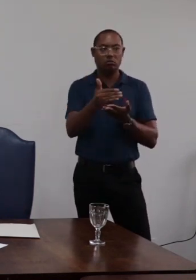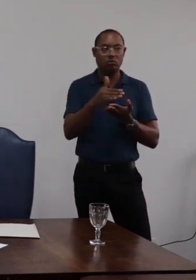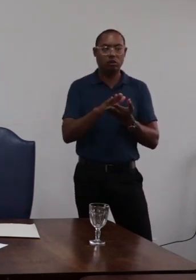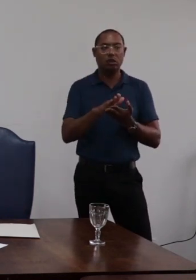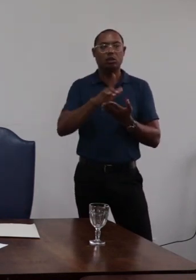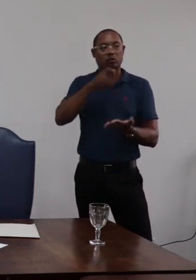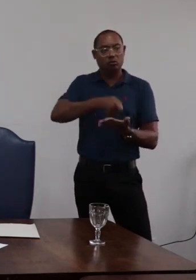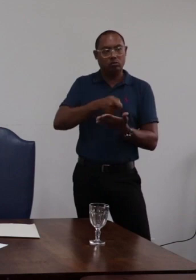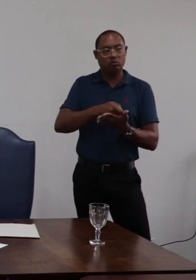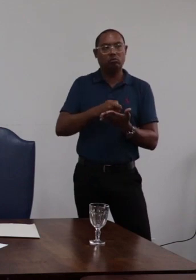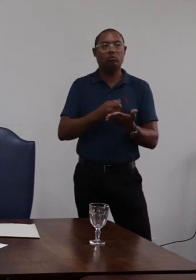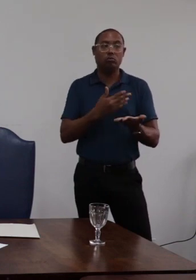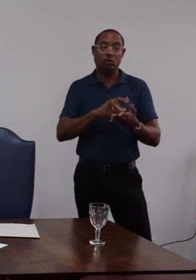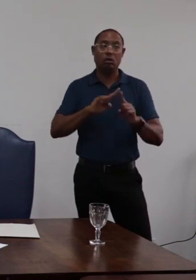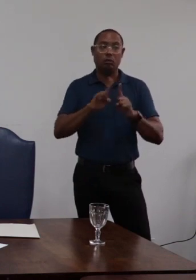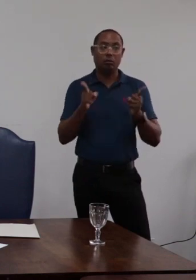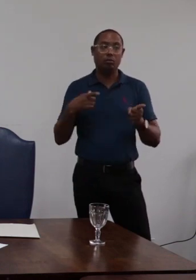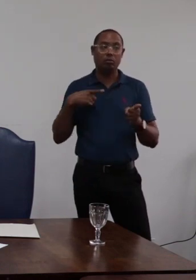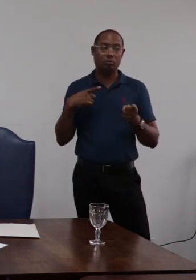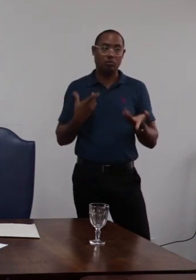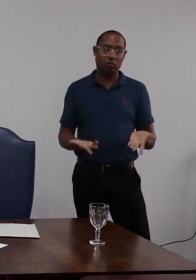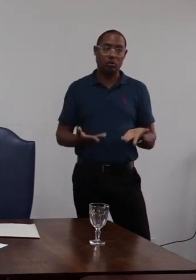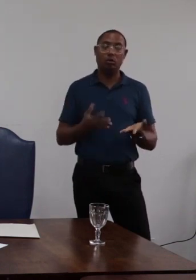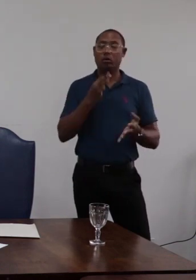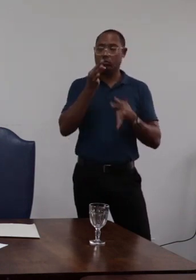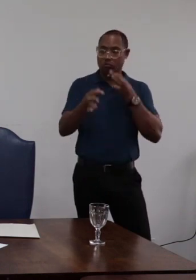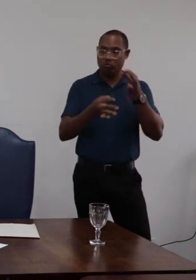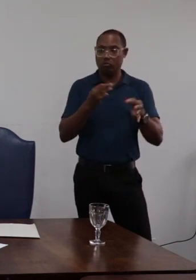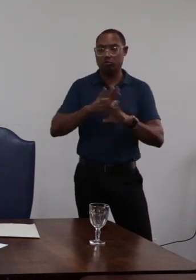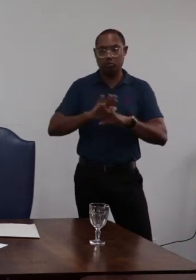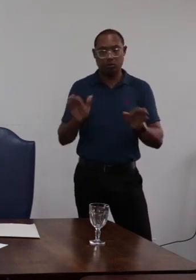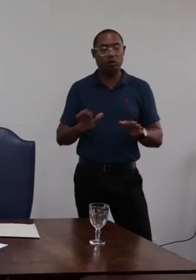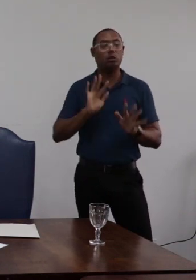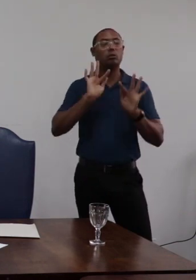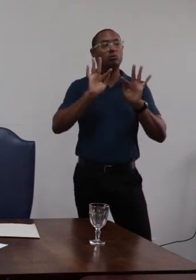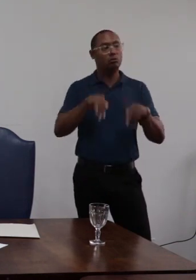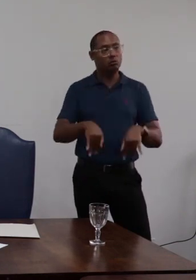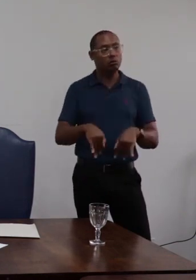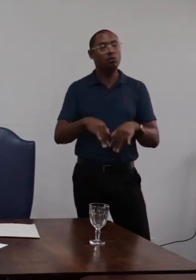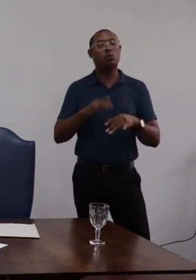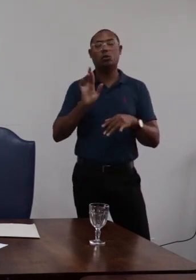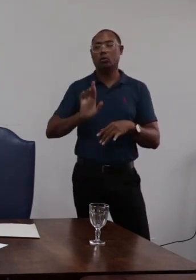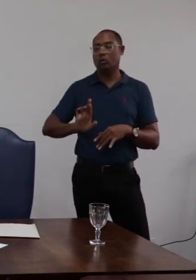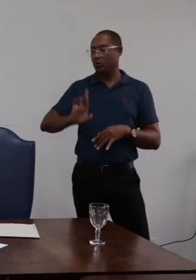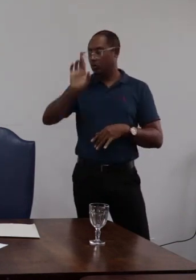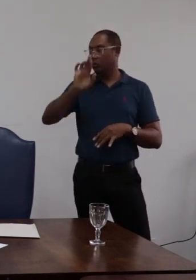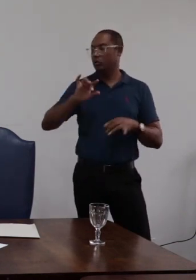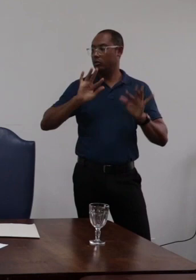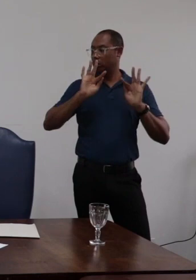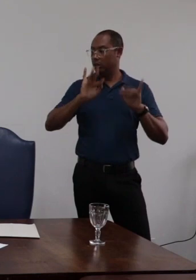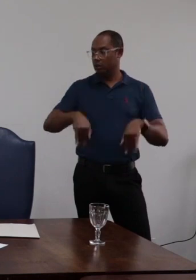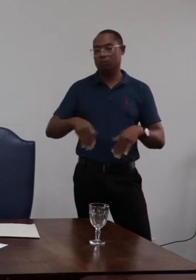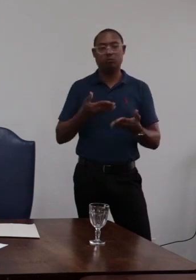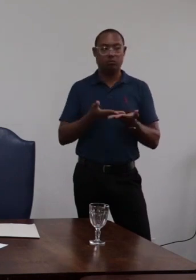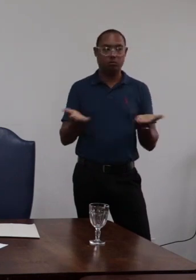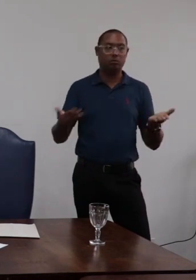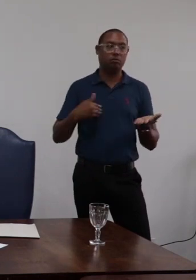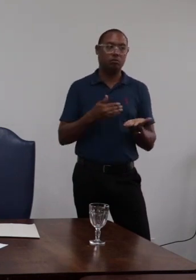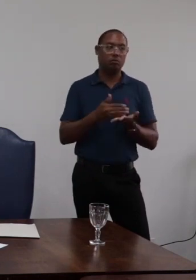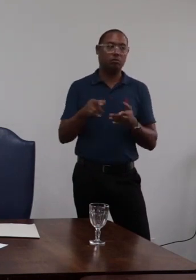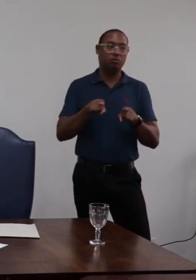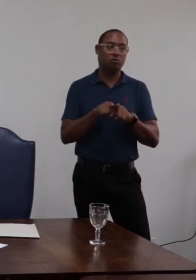de penalidade de advertência majorando apenas sugerindo por fim o magnífico reitor conclui abre astas